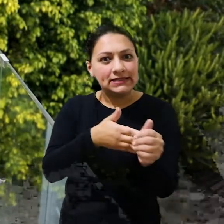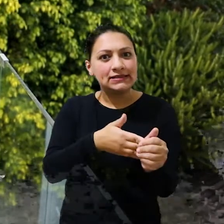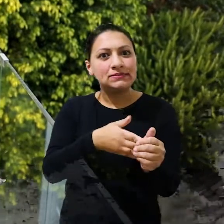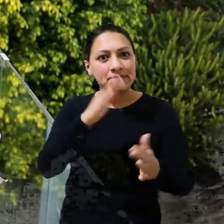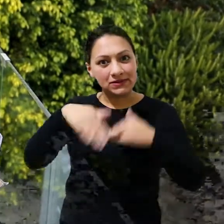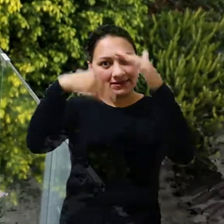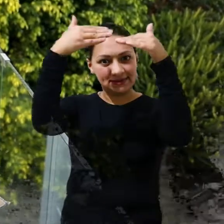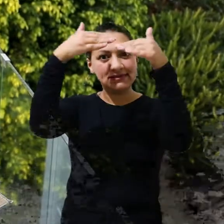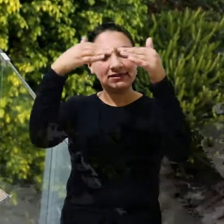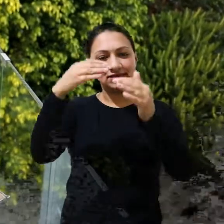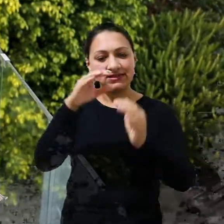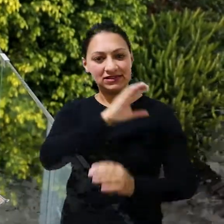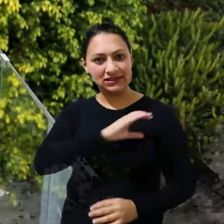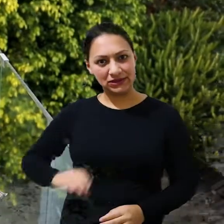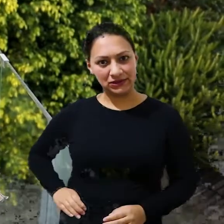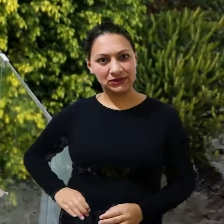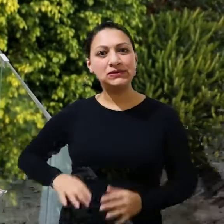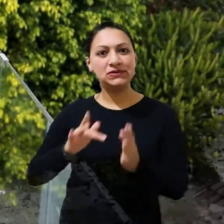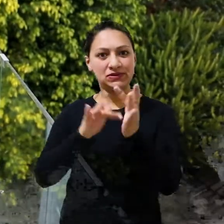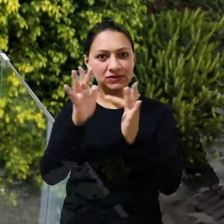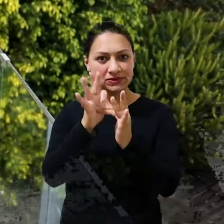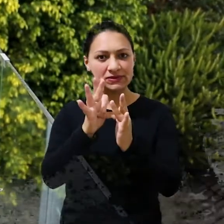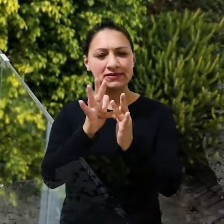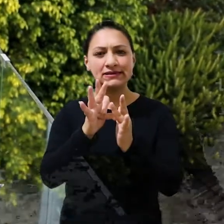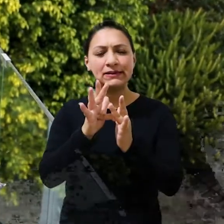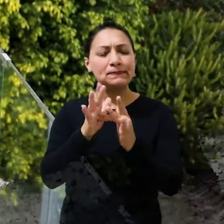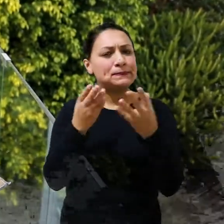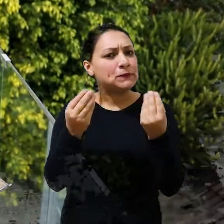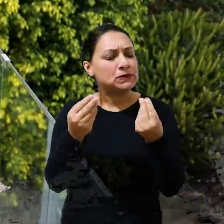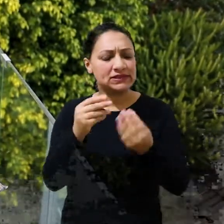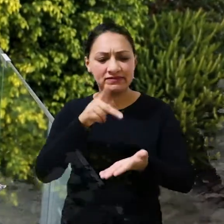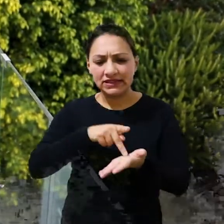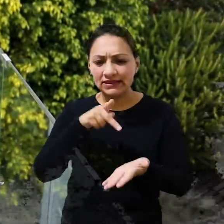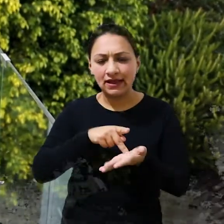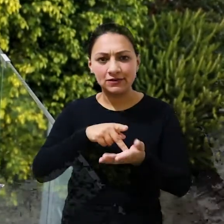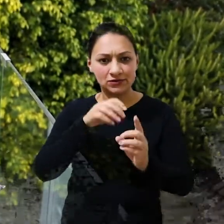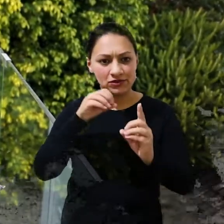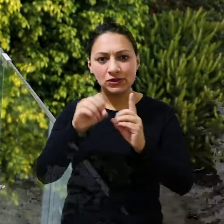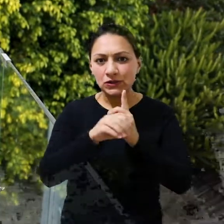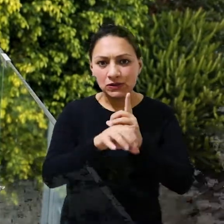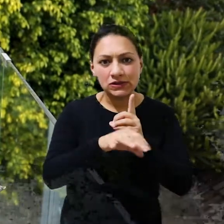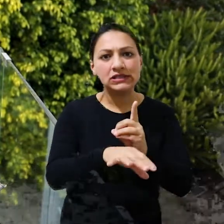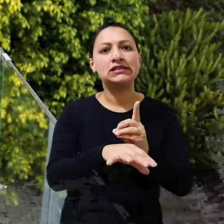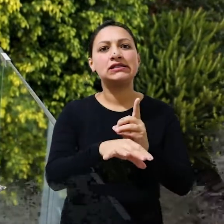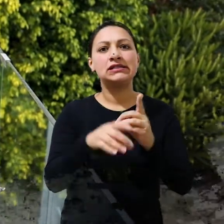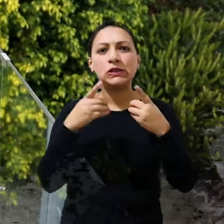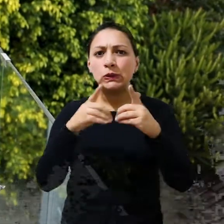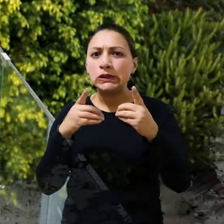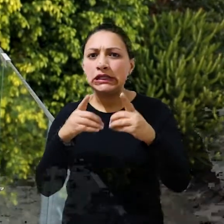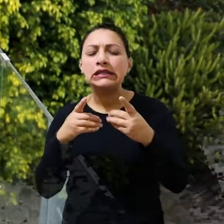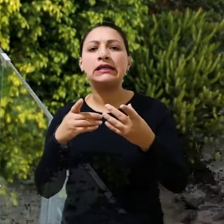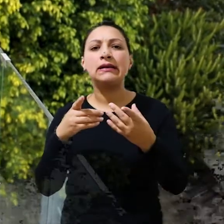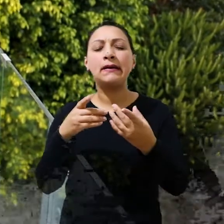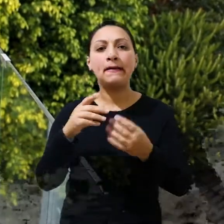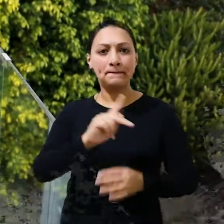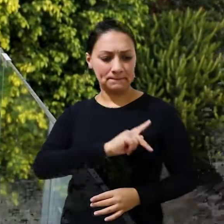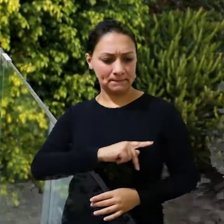Cristo Jesus. Não é em tantas verdades, tantas doutrinas e ensinamentos ensinados pelo apóstolo Paulo, no capítulo